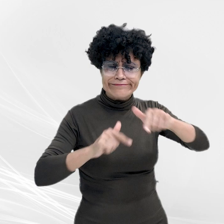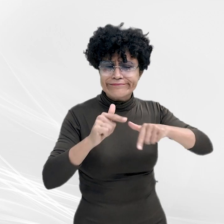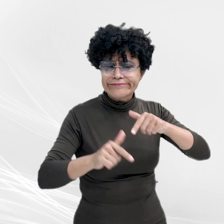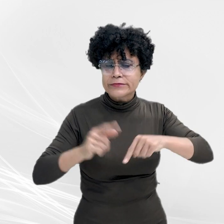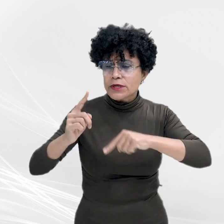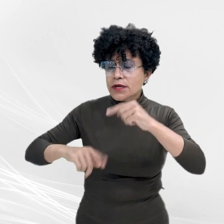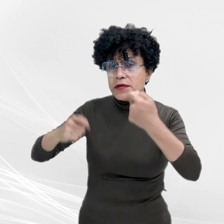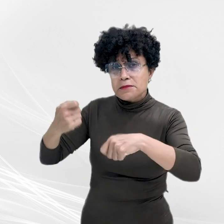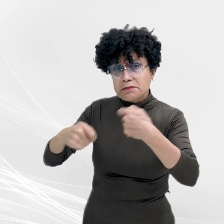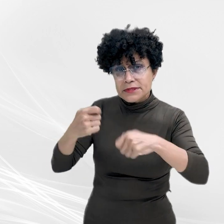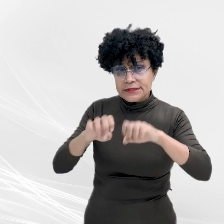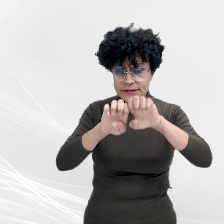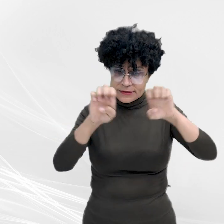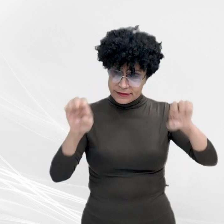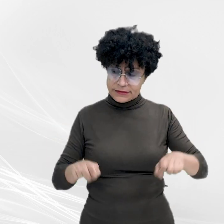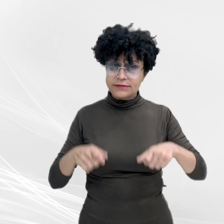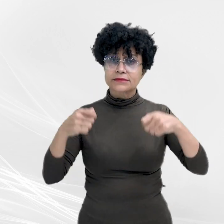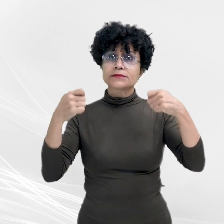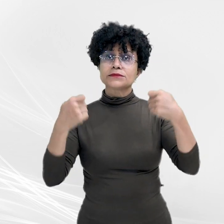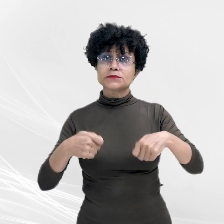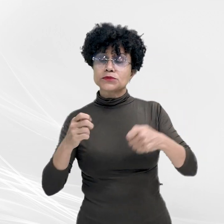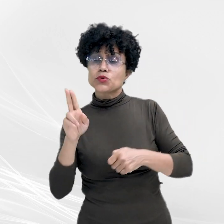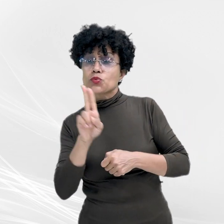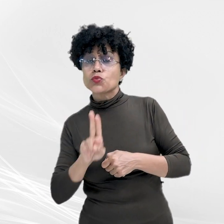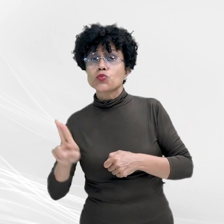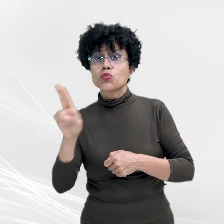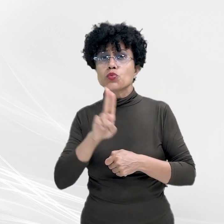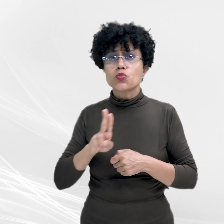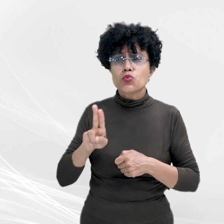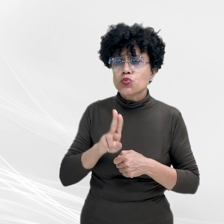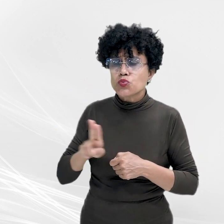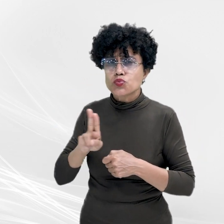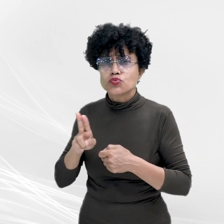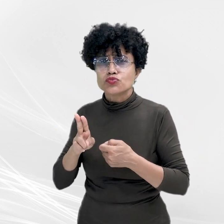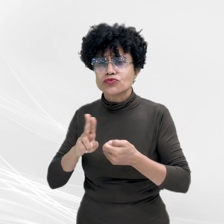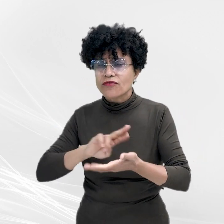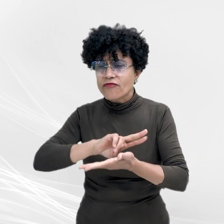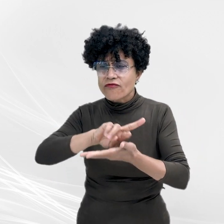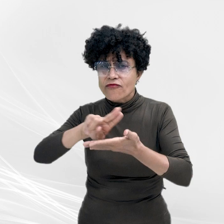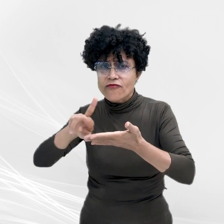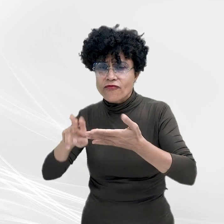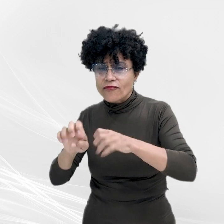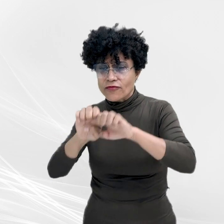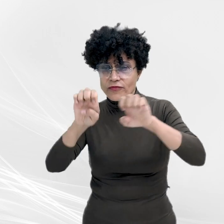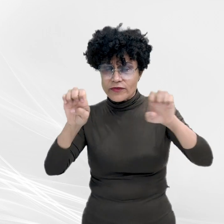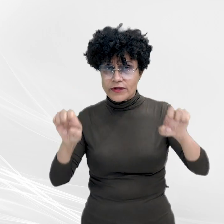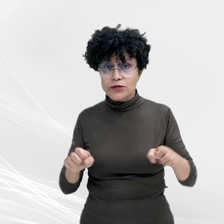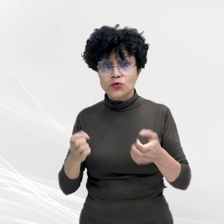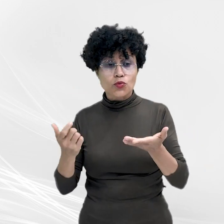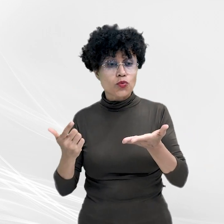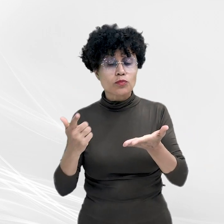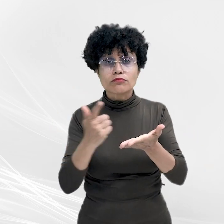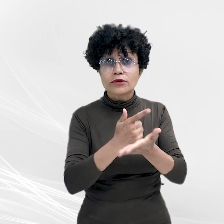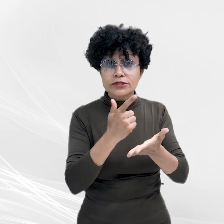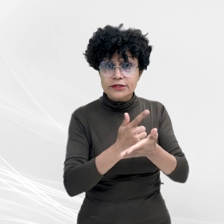estruturais e, por isso, utilizamos ferramentas de litígios estruturais, como agendamento de